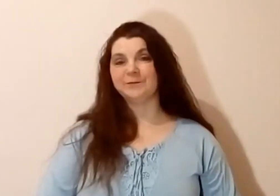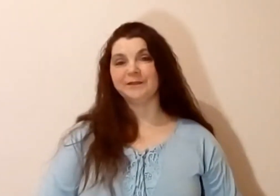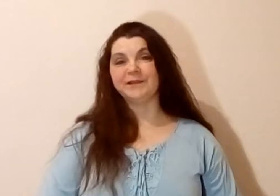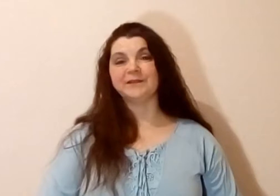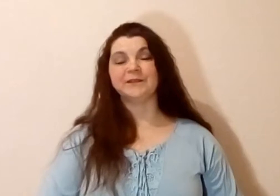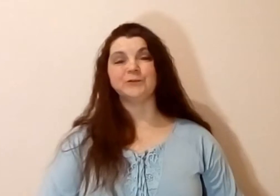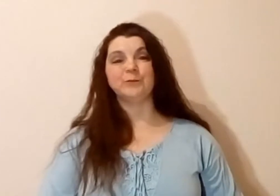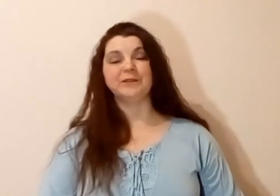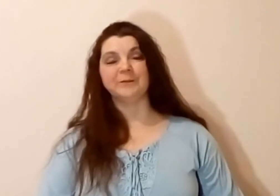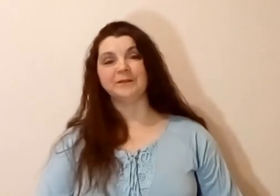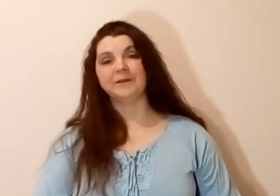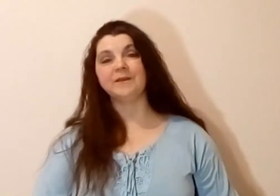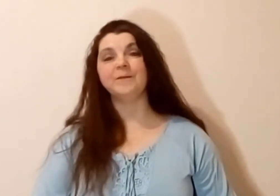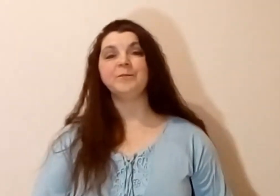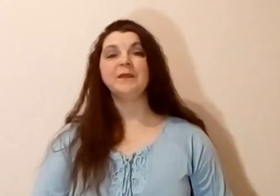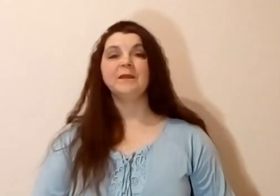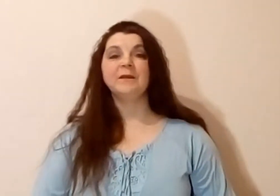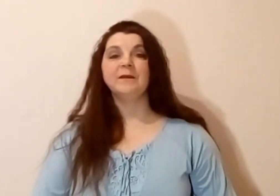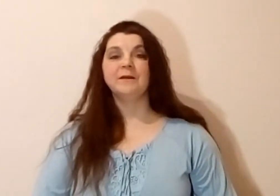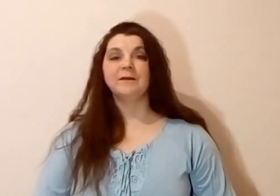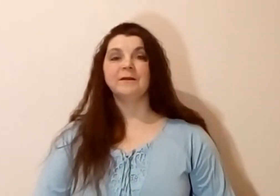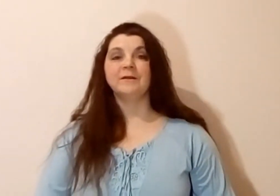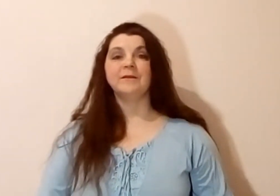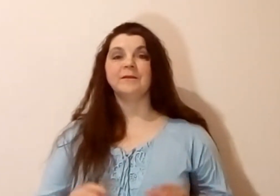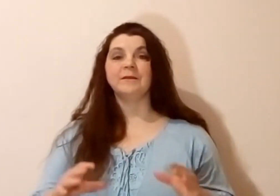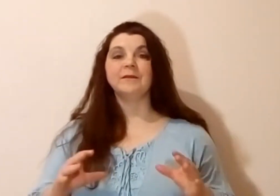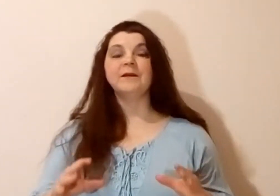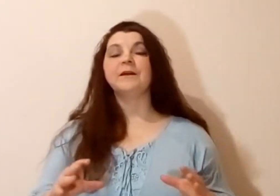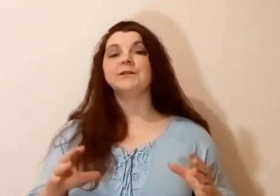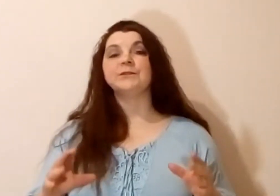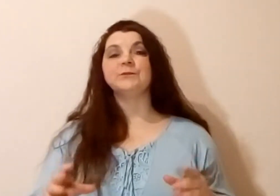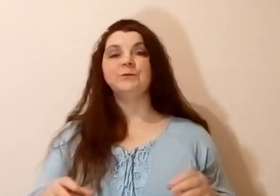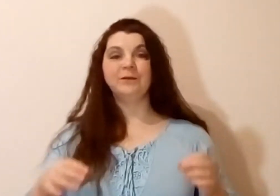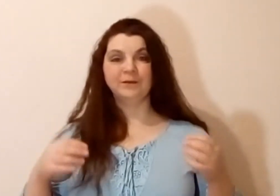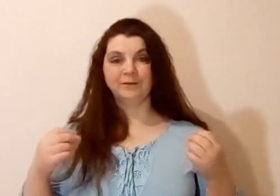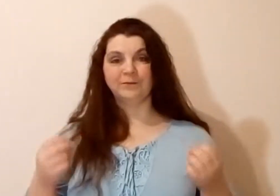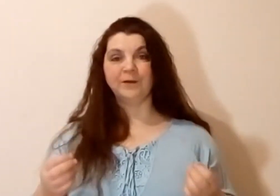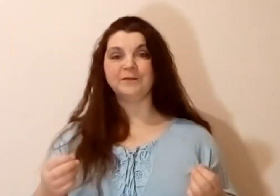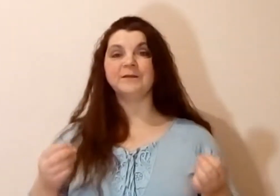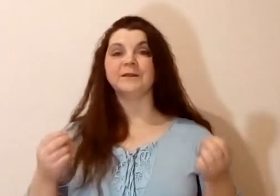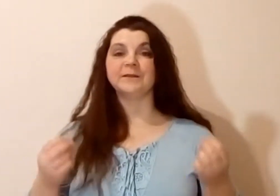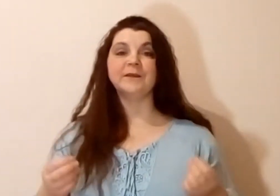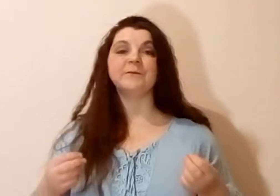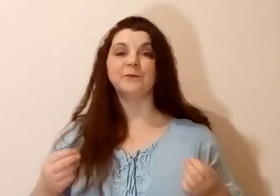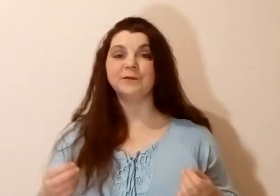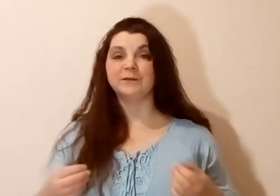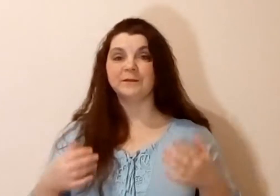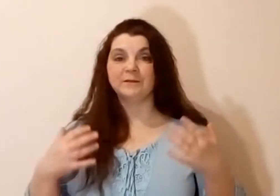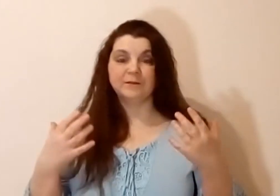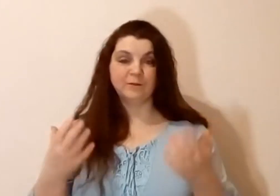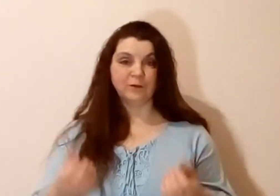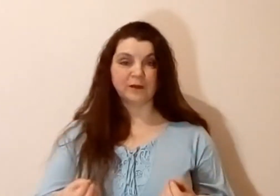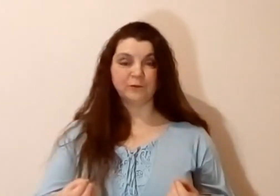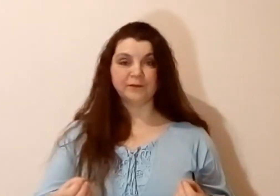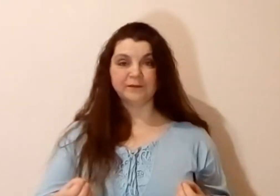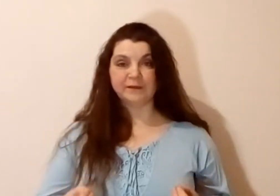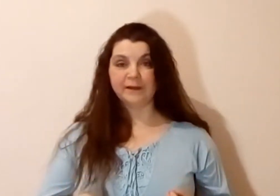я расскажу об этом секрете, я хочу вам сказать вот какой деталь.